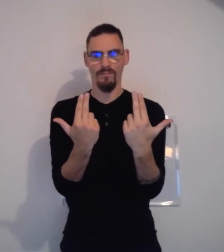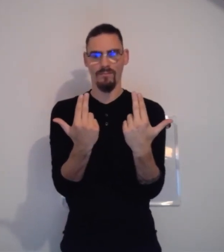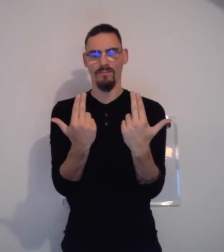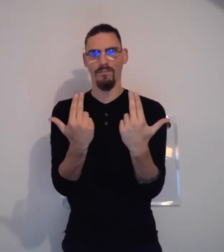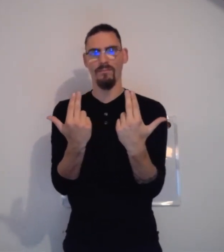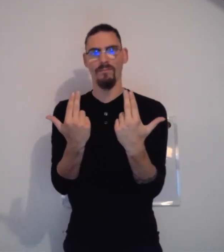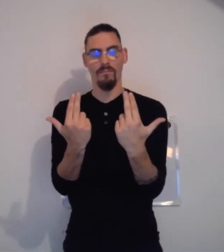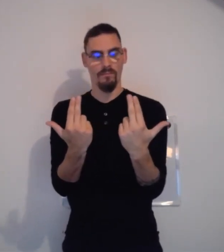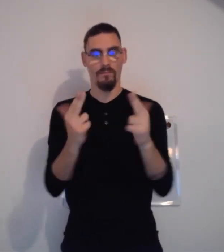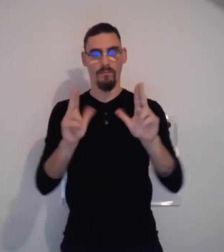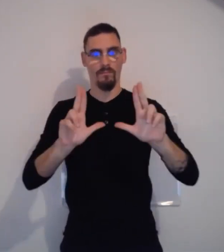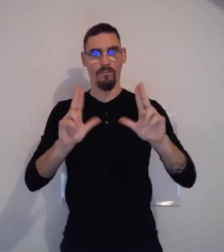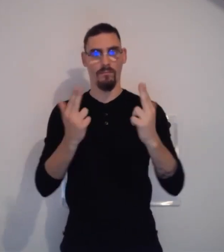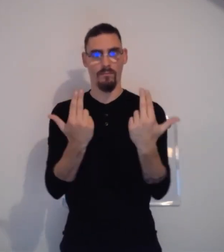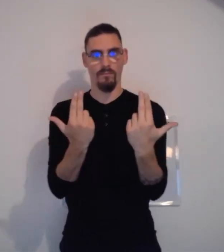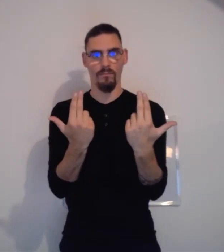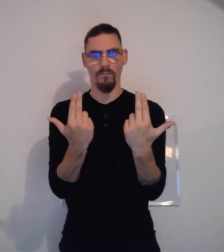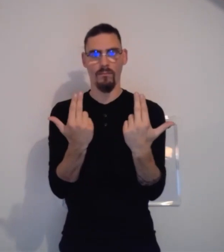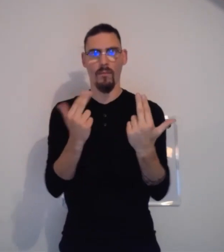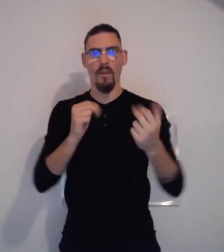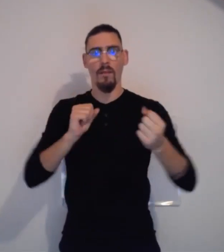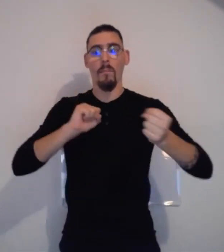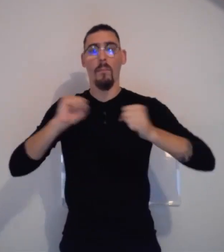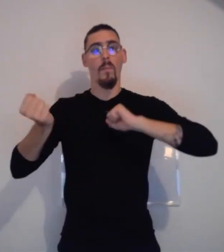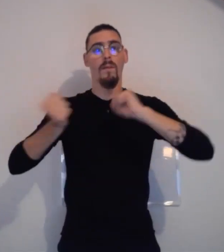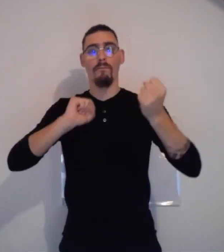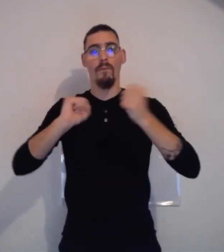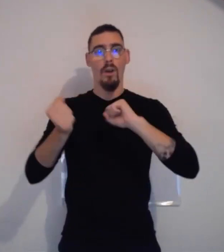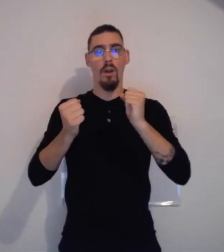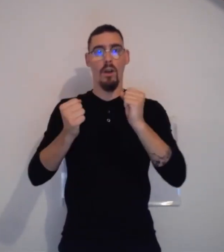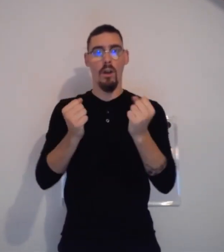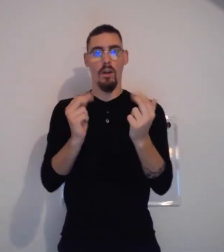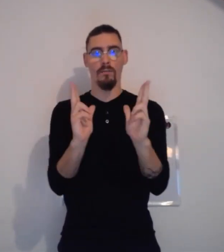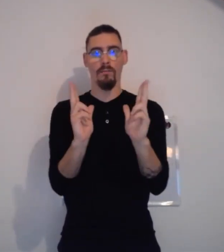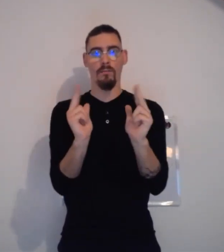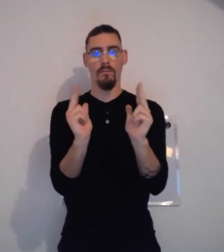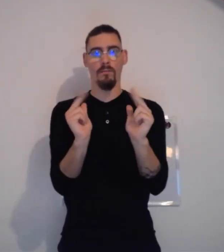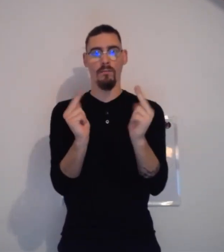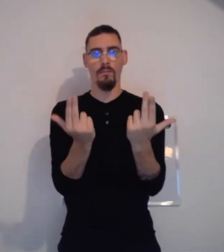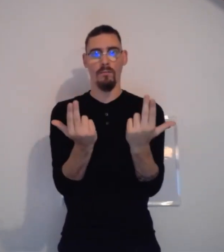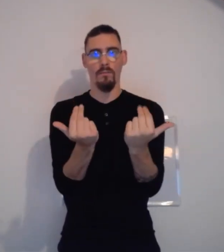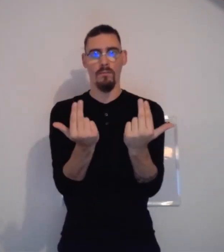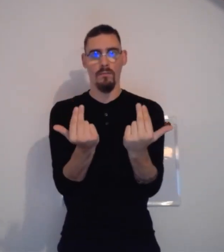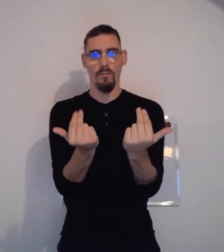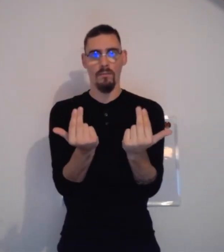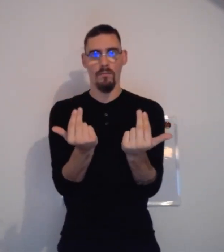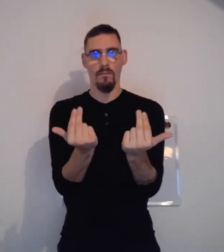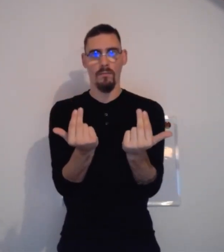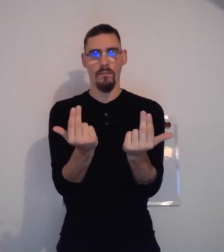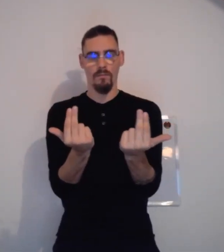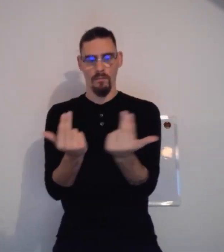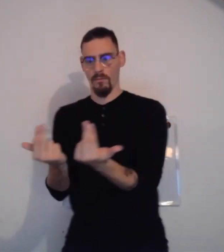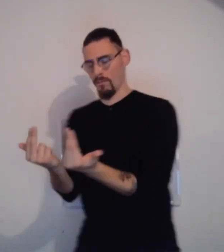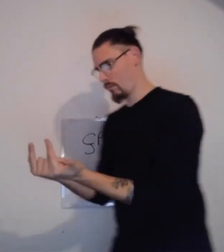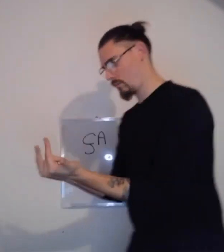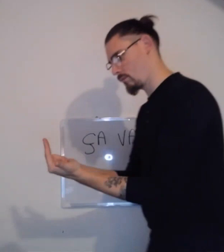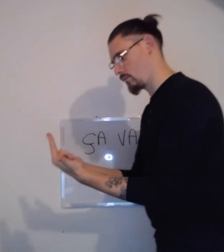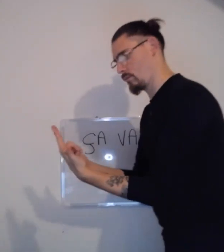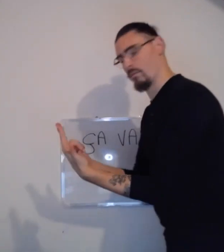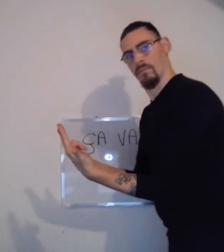Vous voyez ? Comme ceci. Vous voyez ? Et au niveau du mouvement, on va bouger les deux doigts du